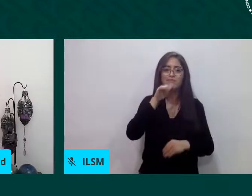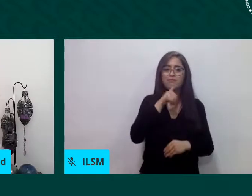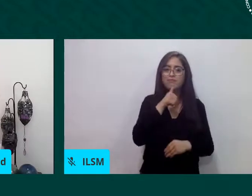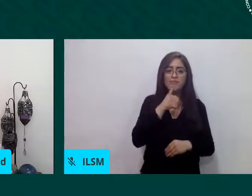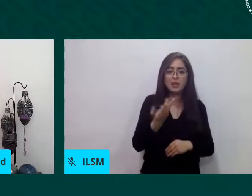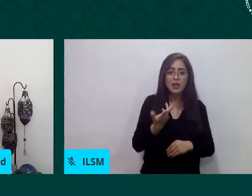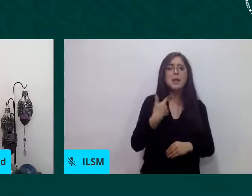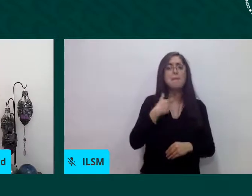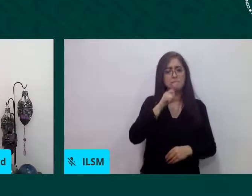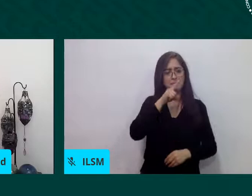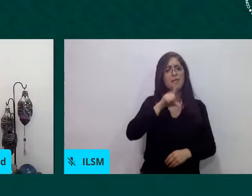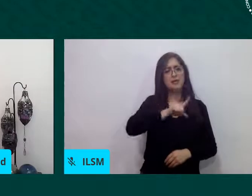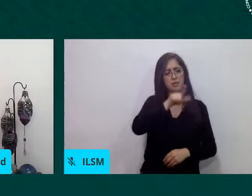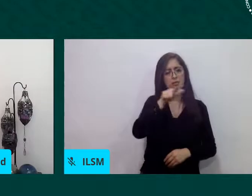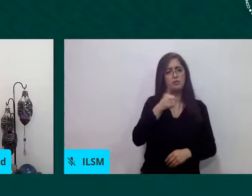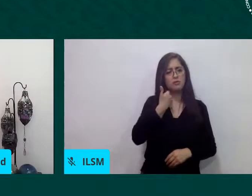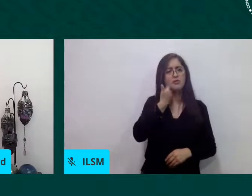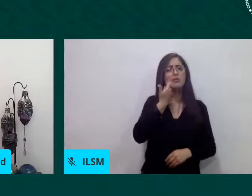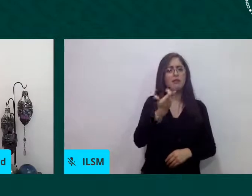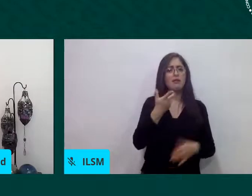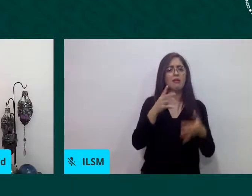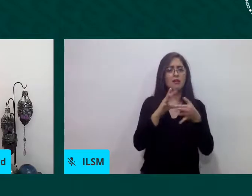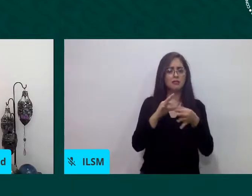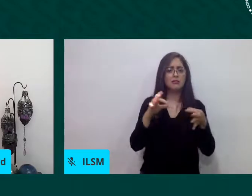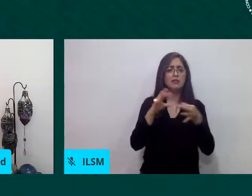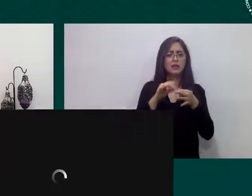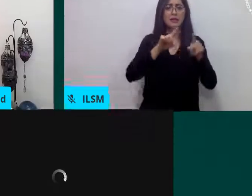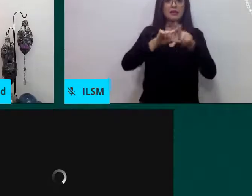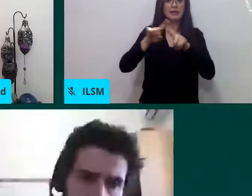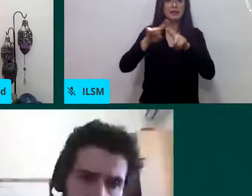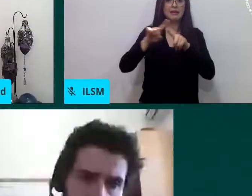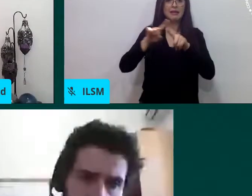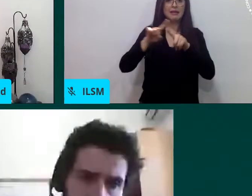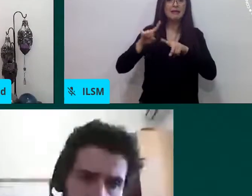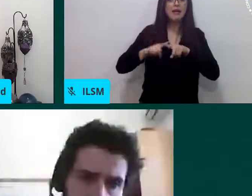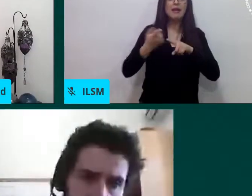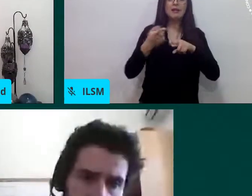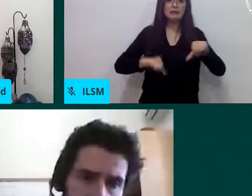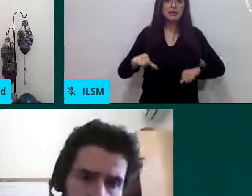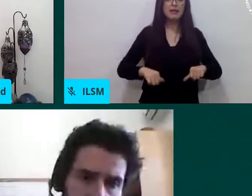actividades que estamos llevando a cabo desde las organizaciones de sociedad civil.